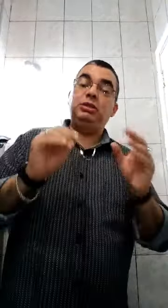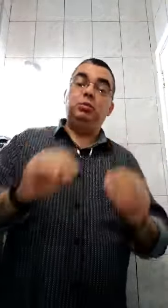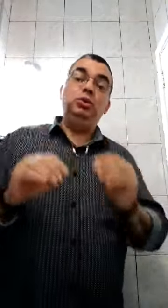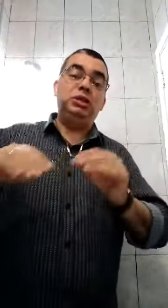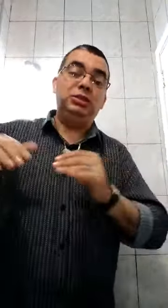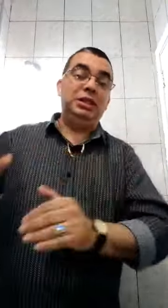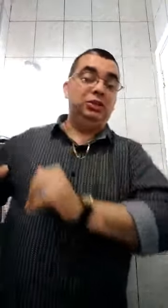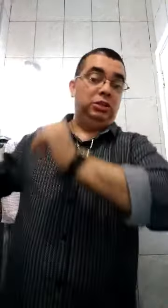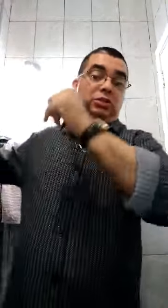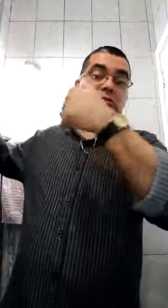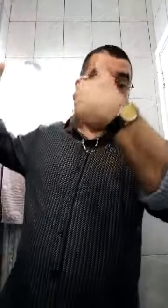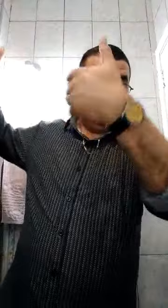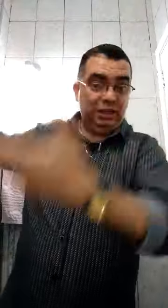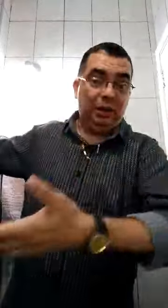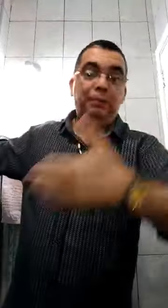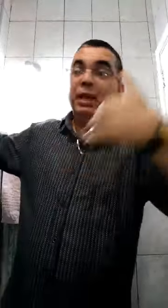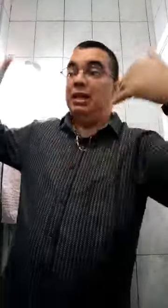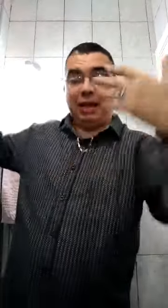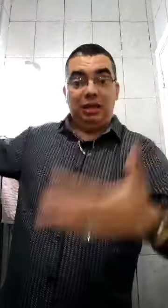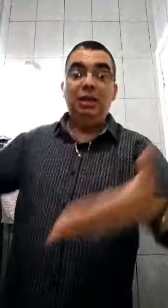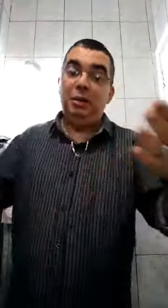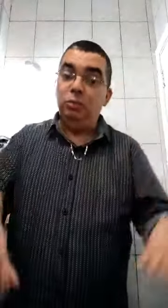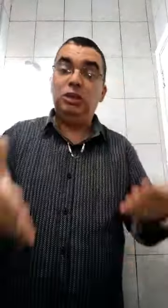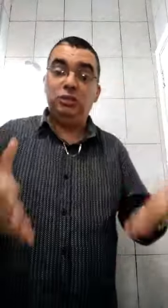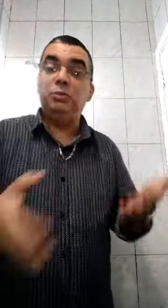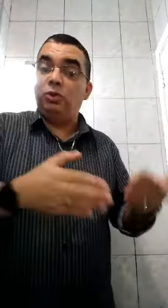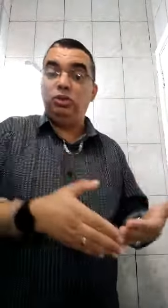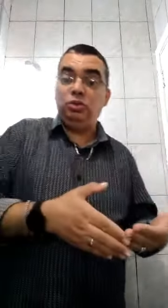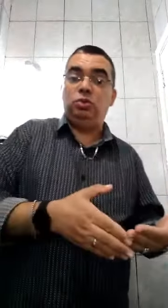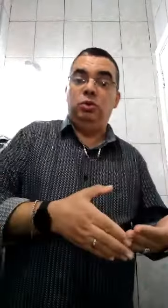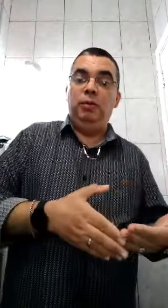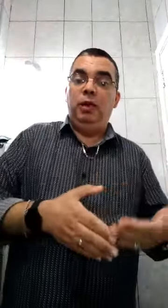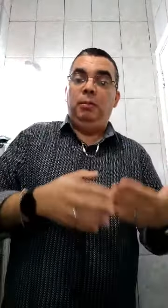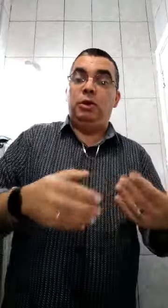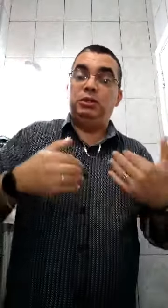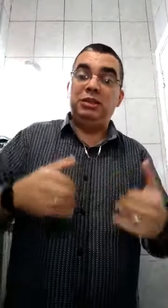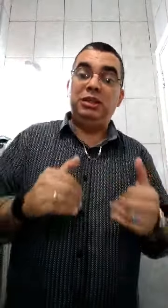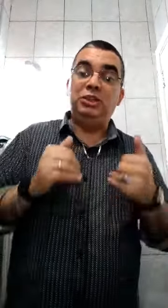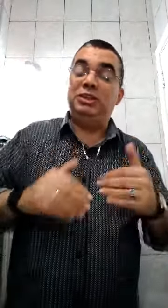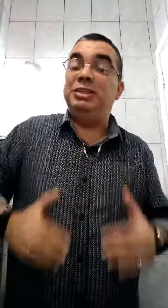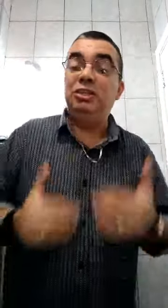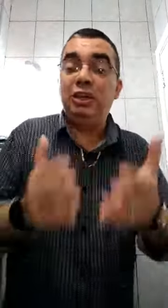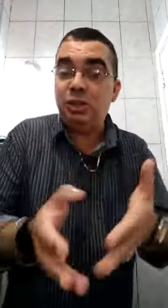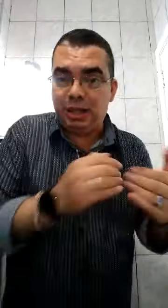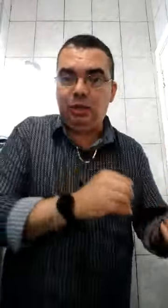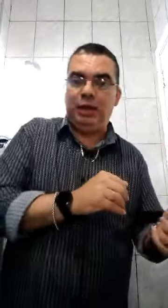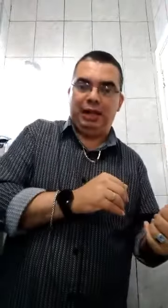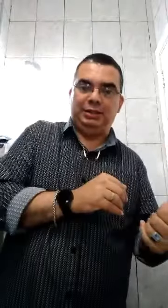vezes, muitas vezes, da gente fazer, trair, é muitas vezes por causa disso. Porque às vezes a gente se sente rejeitado em casa.